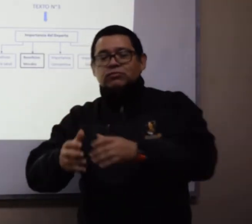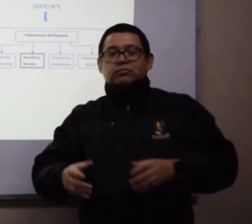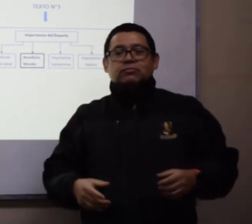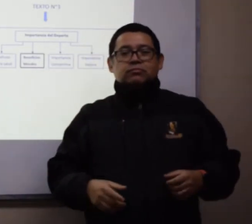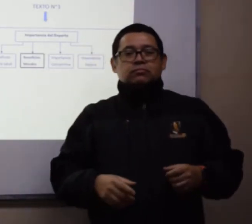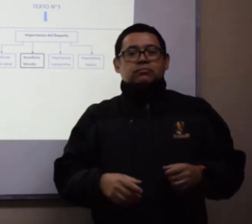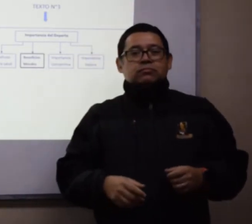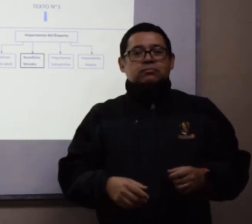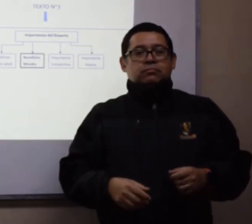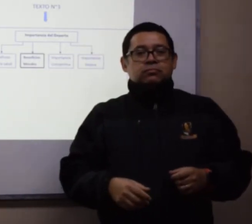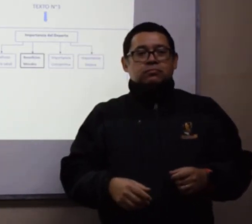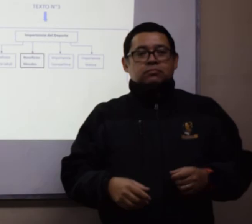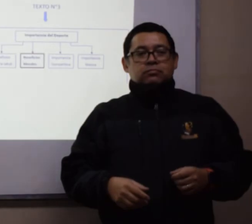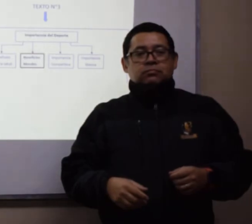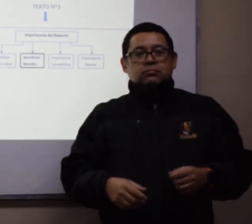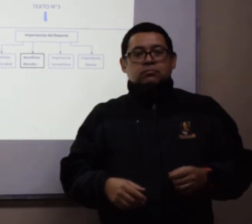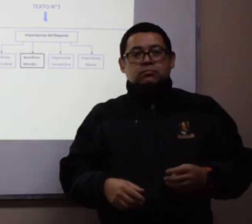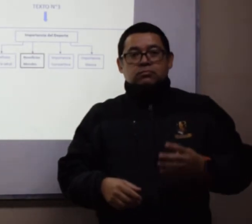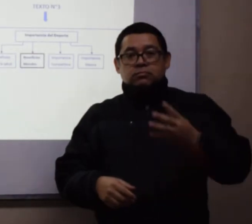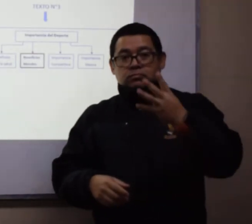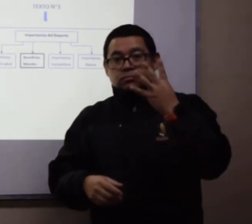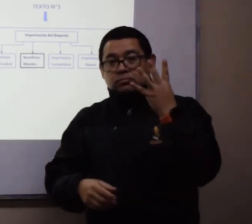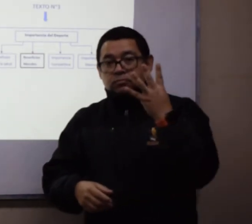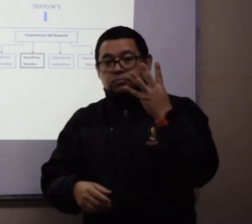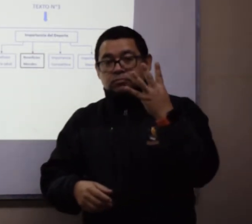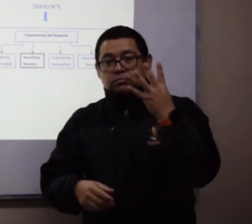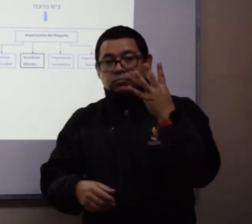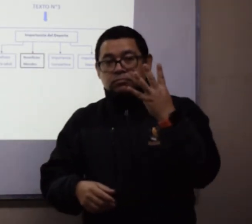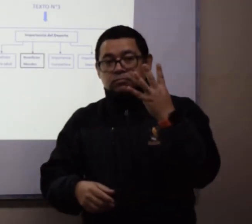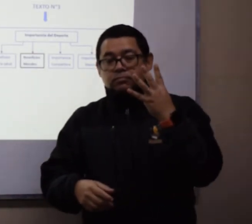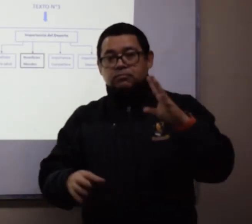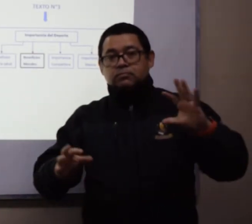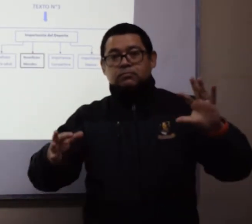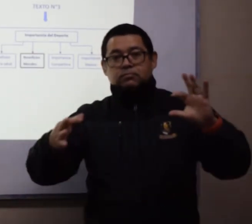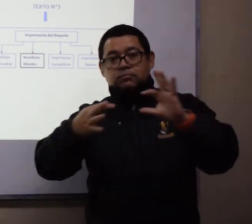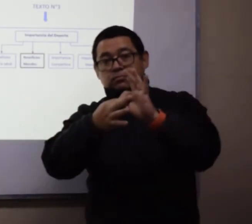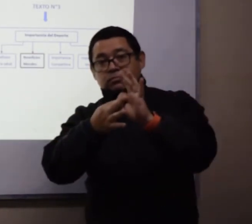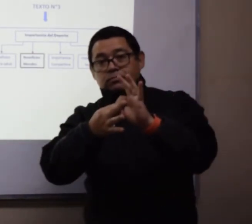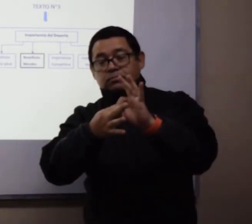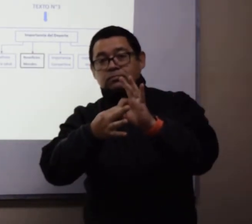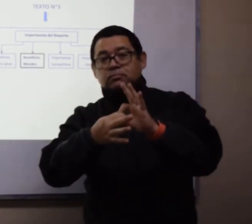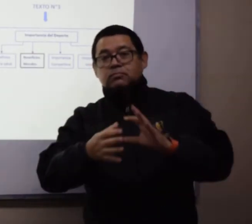La pregunta 4 está relacionada con la asignatura de lenguaje.